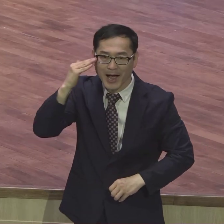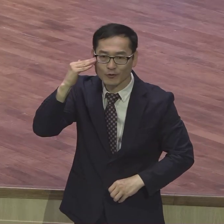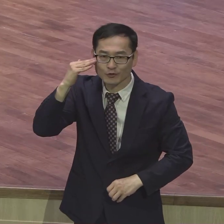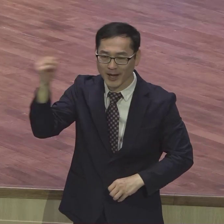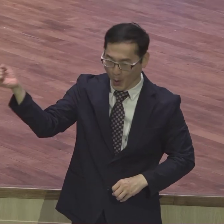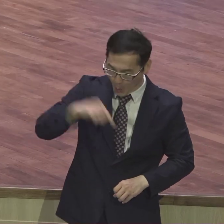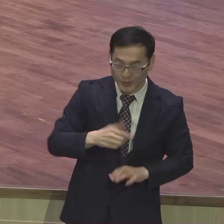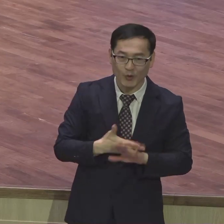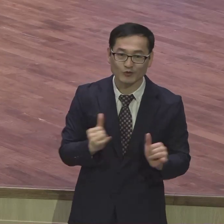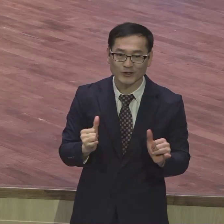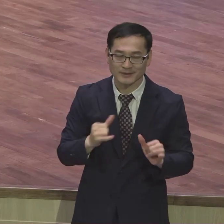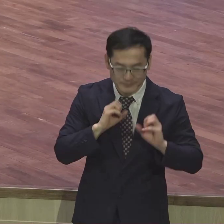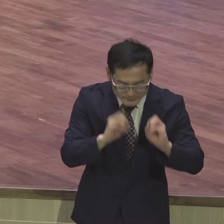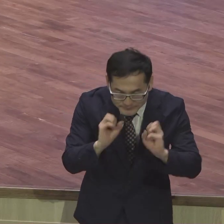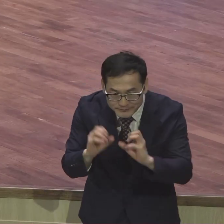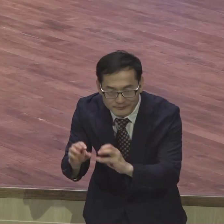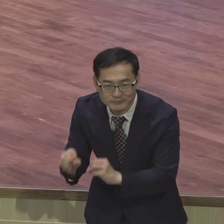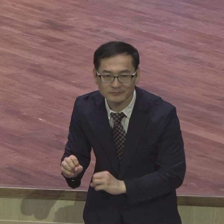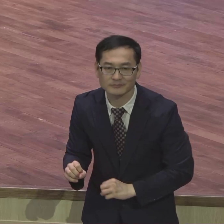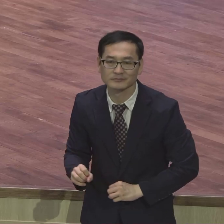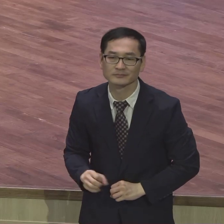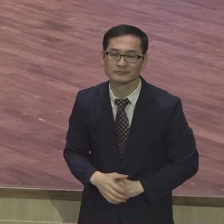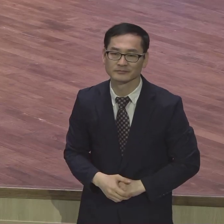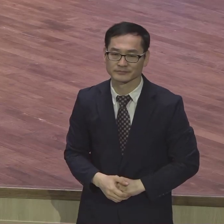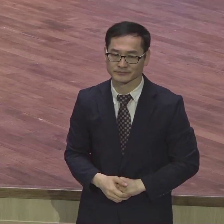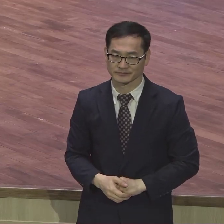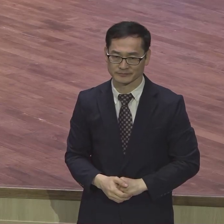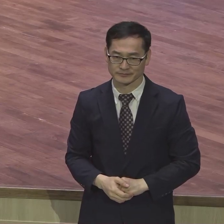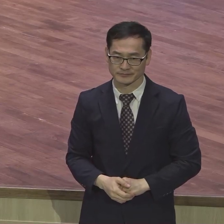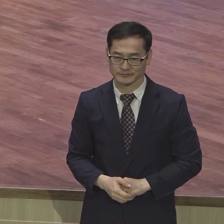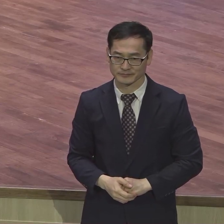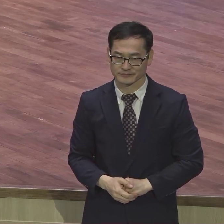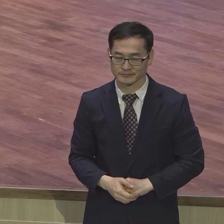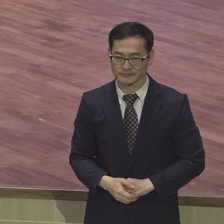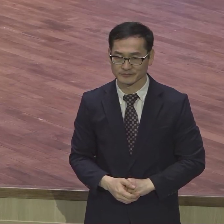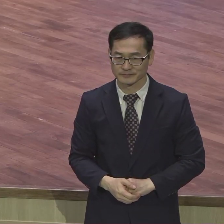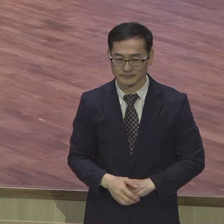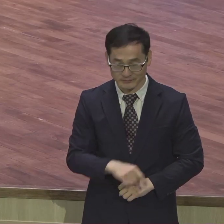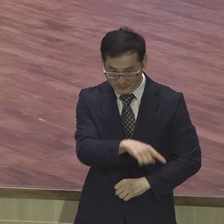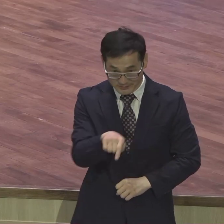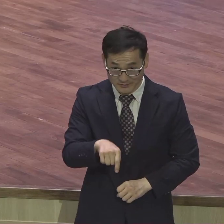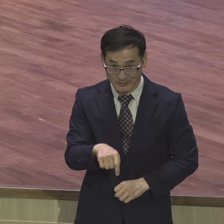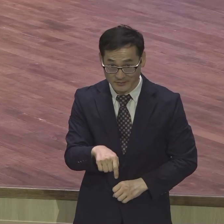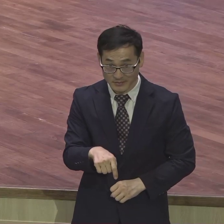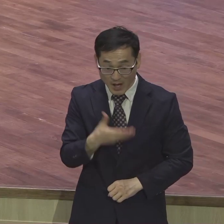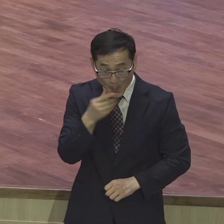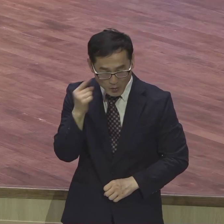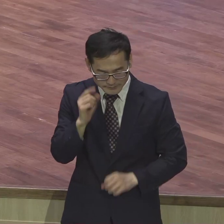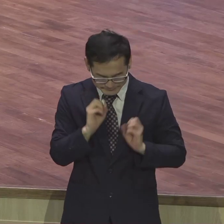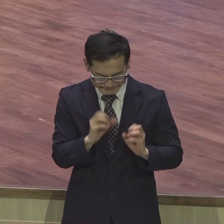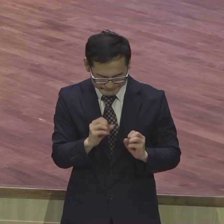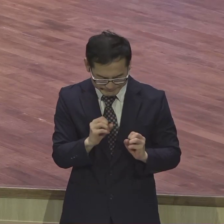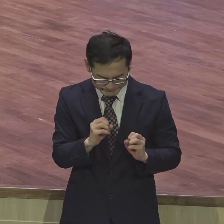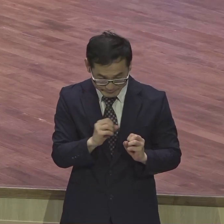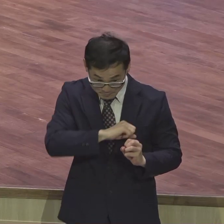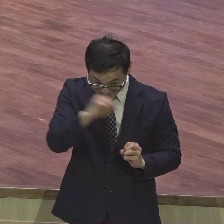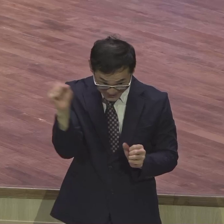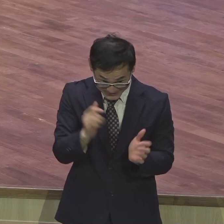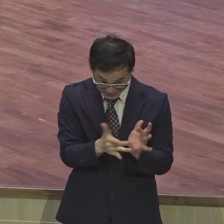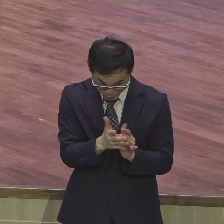보금운동할 수 있는 저들을 보금전해가지고 자기 나라 돌아갈 거 아니에요 돌아가서 돌아가서